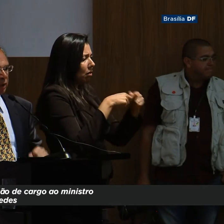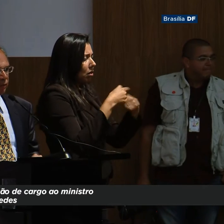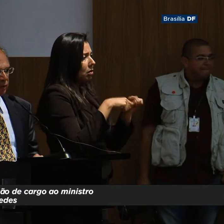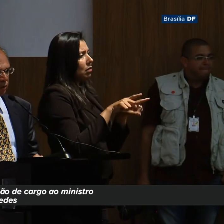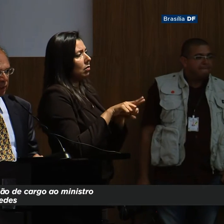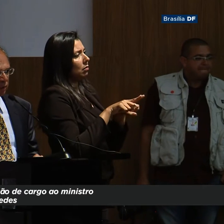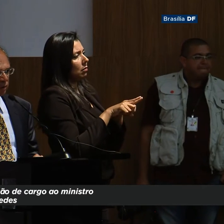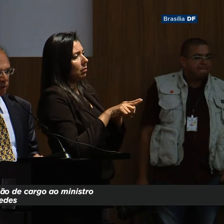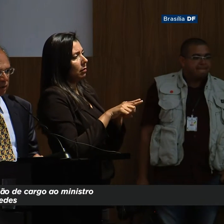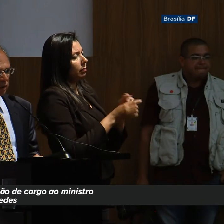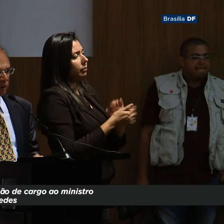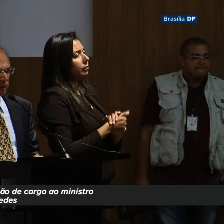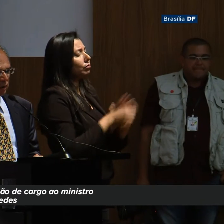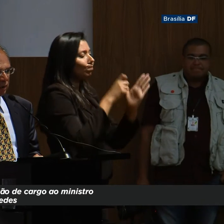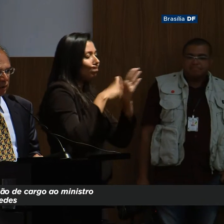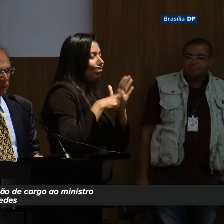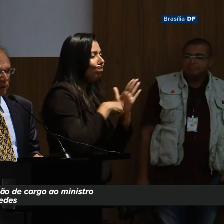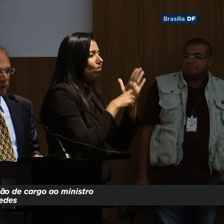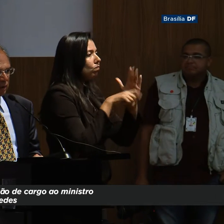surtos e piroinflacionários.